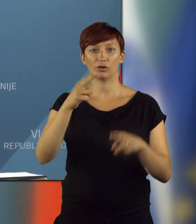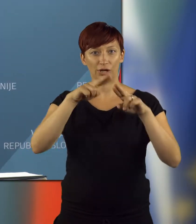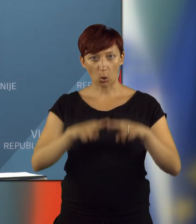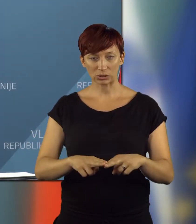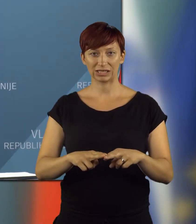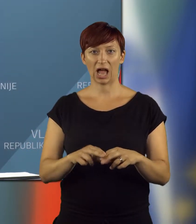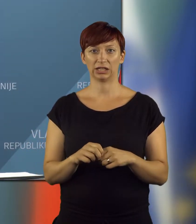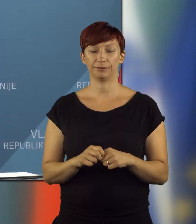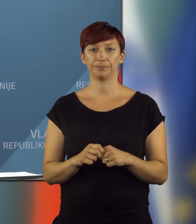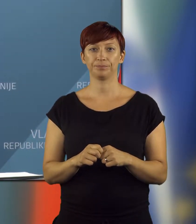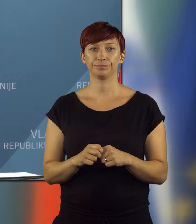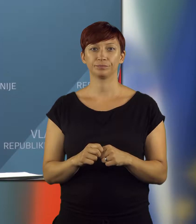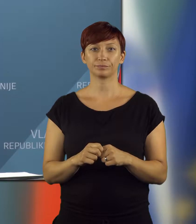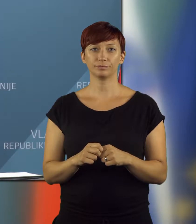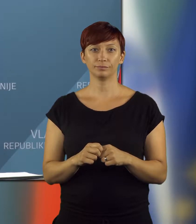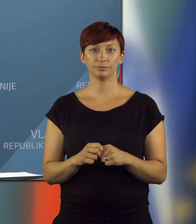Slovenije ostaja.